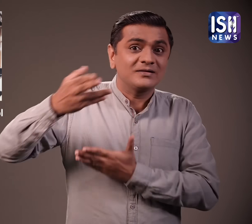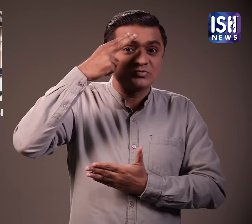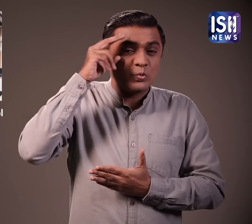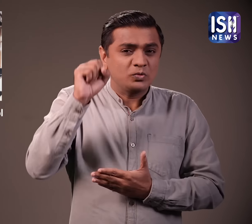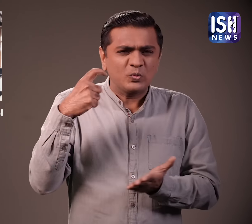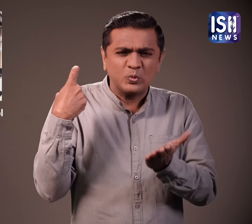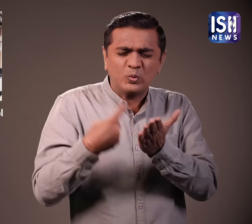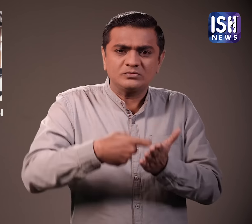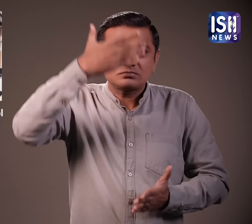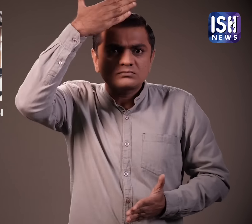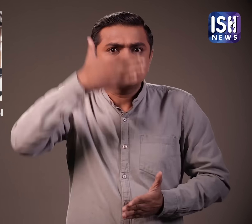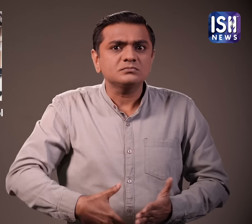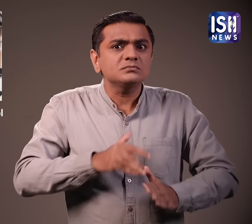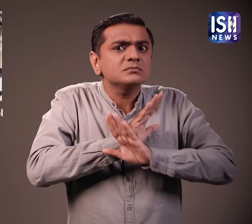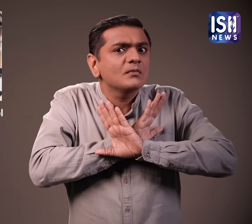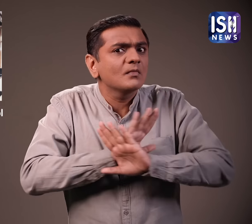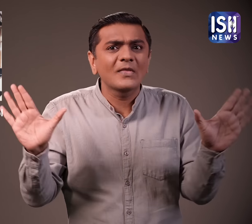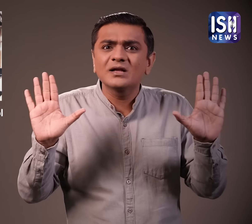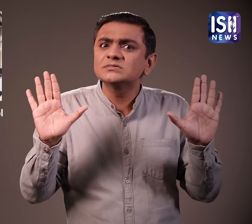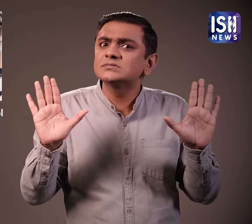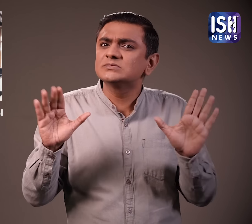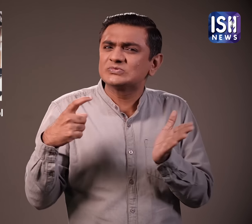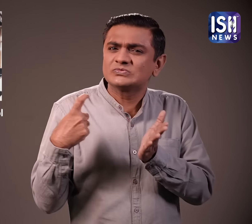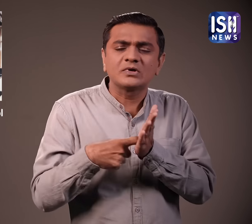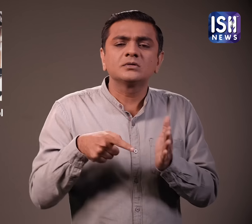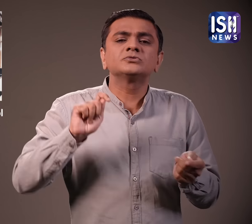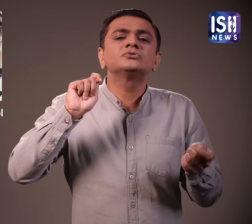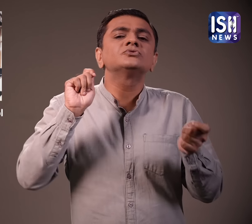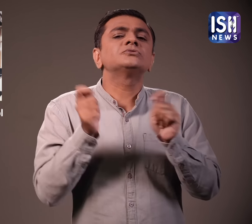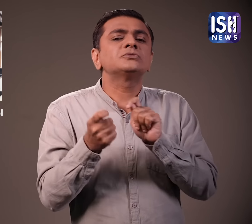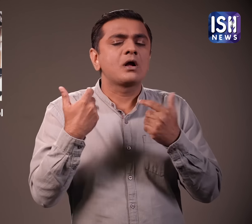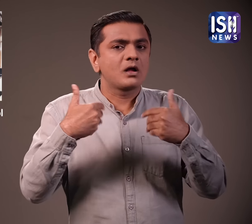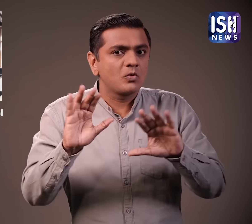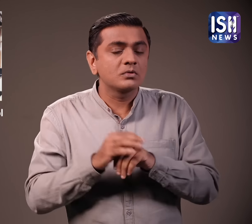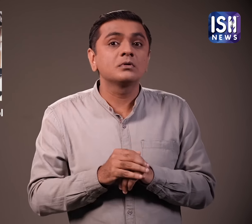सक्त नियम है जहां महिलाओं को पूरा ढखने वाला बुर्खा पहनना पड़ता है नियम में ठील दी गई है